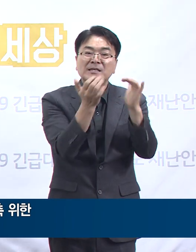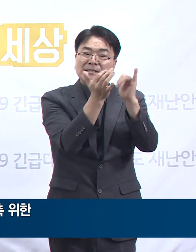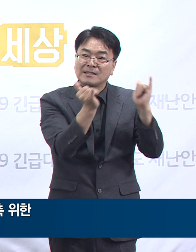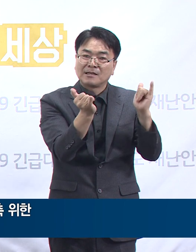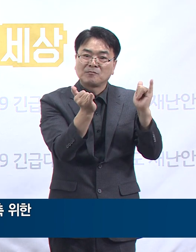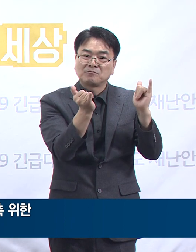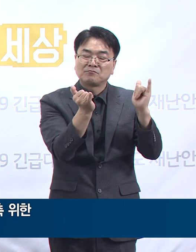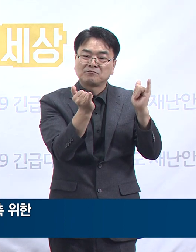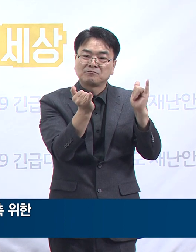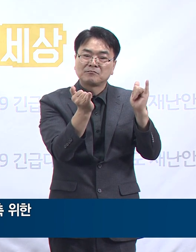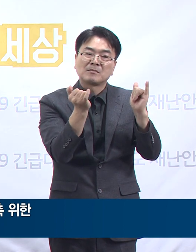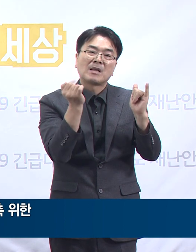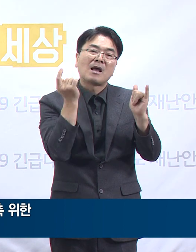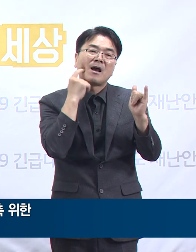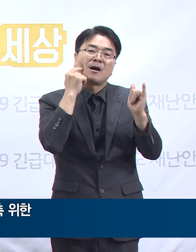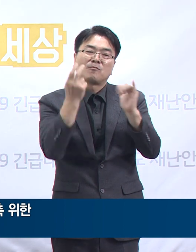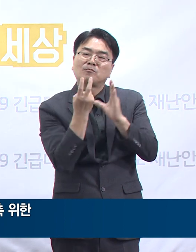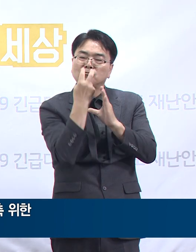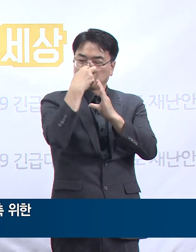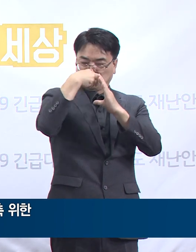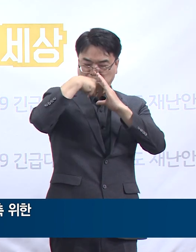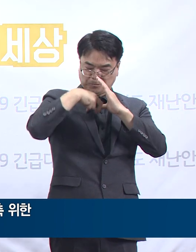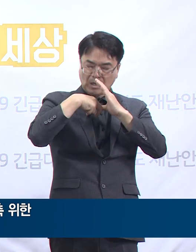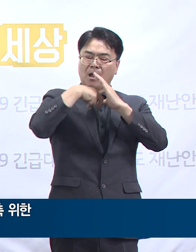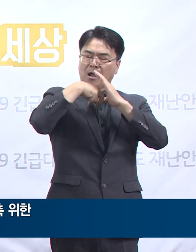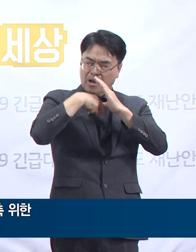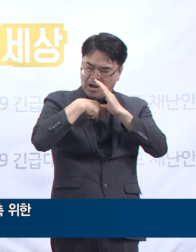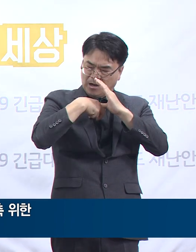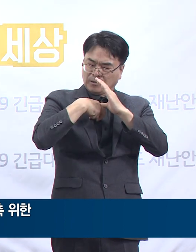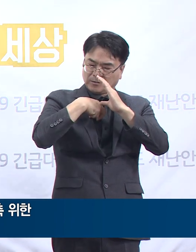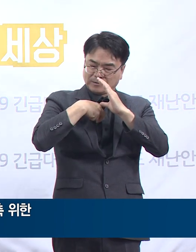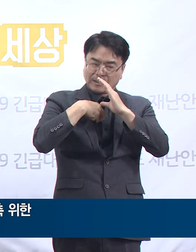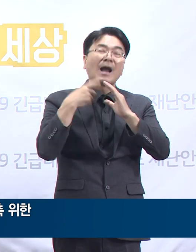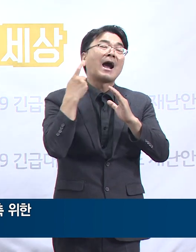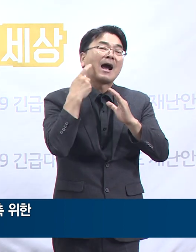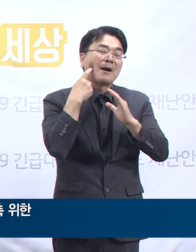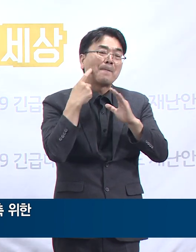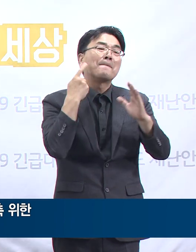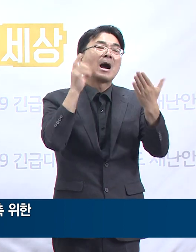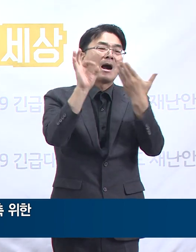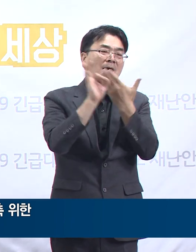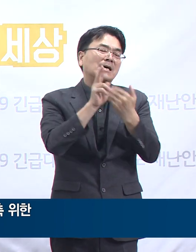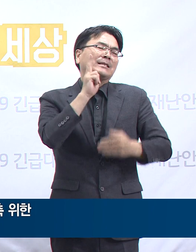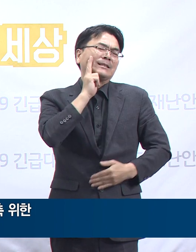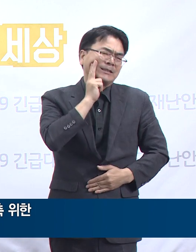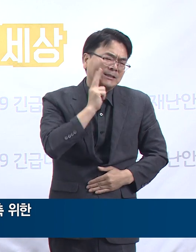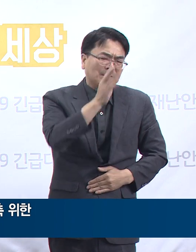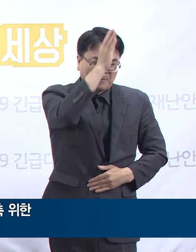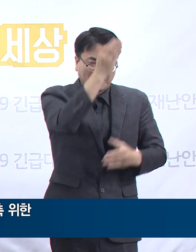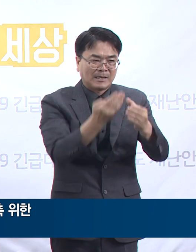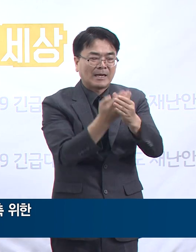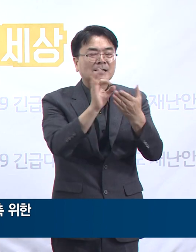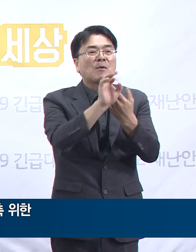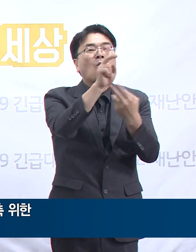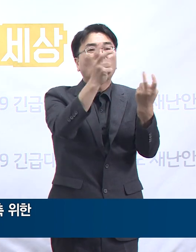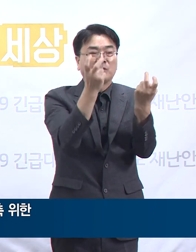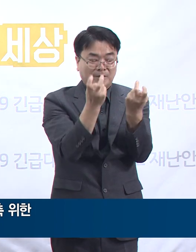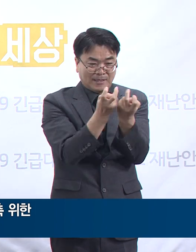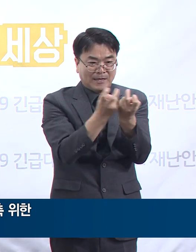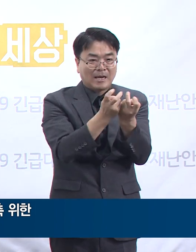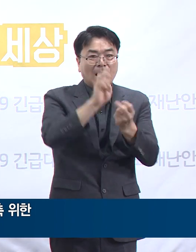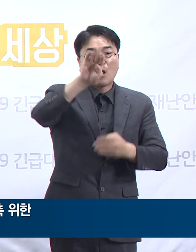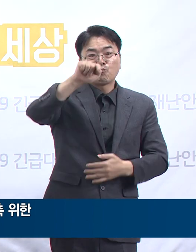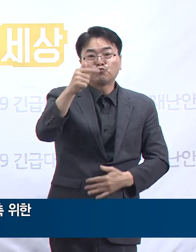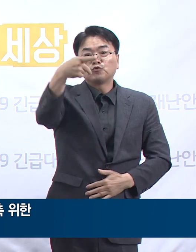상황이 약화되어 도내 상급종합병원인 분당서울대병원으로 전원을 가는 상황으로 가정하고 진행되었고